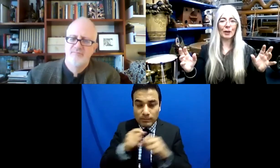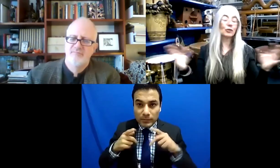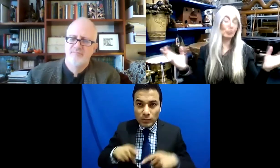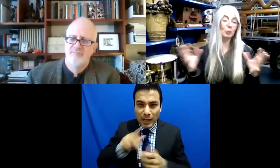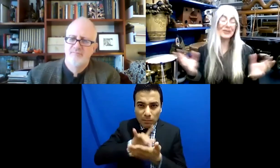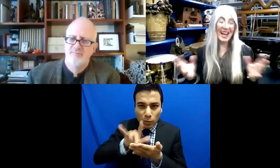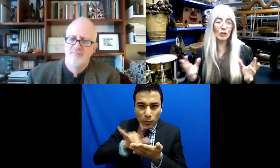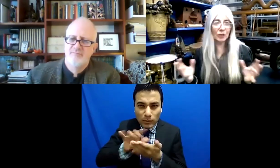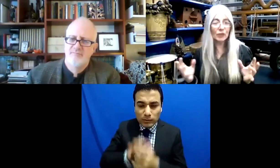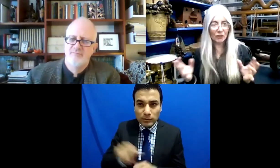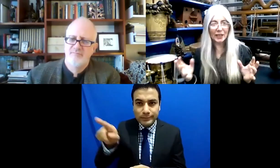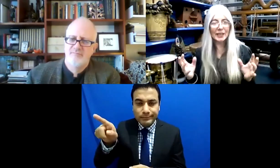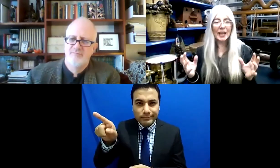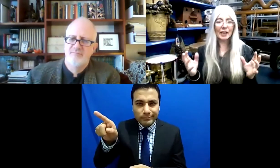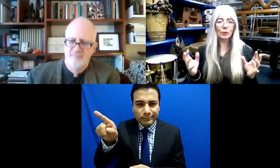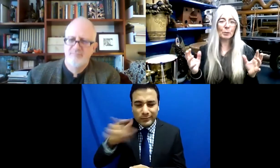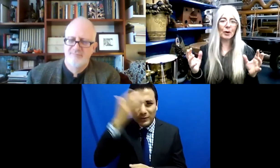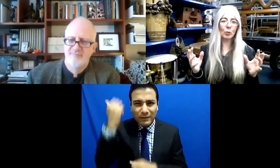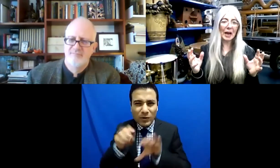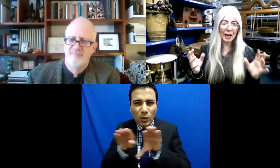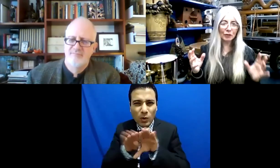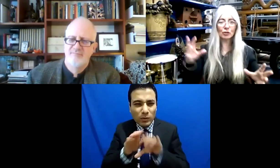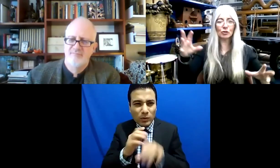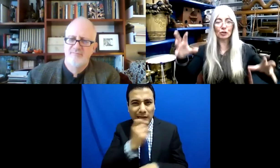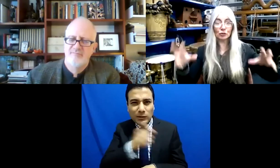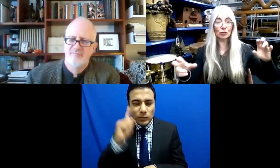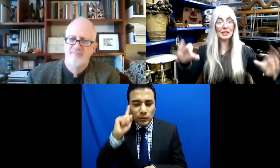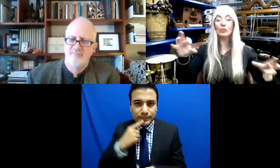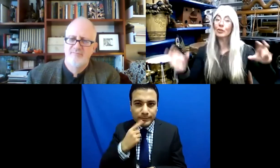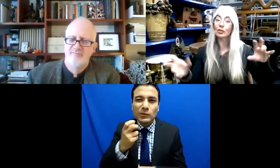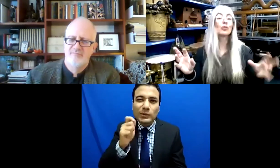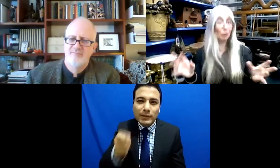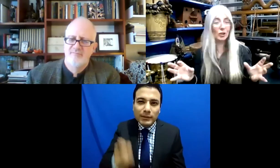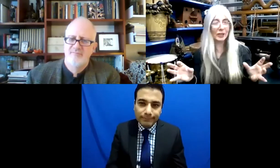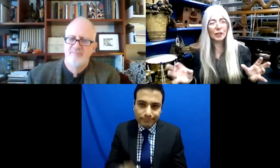imaginarlo. Entonces es un ejemplo clásico de una falta de escucha.